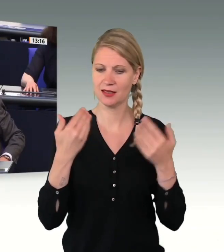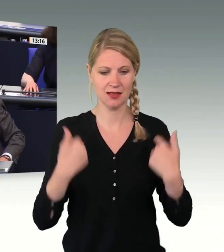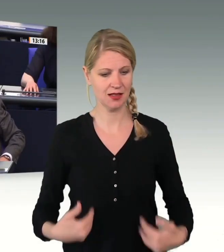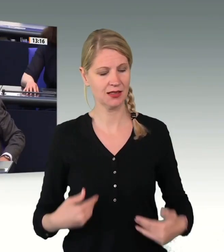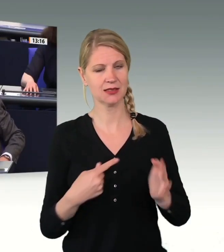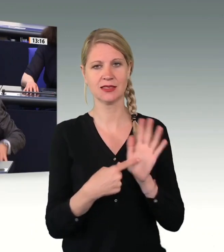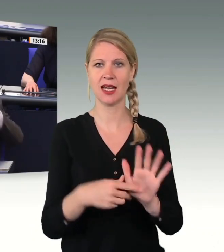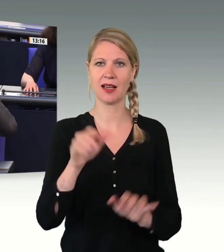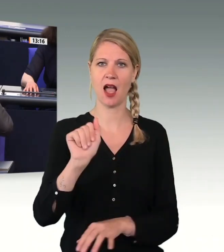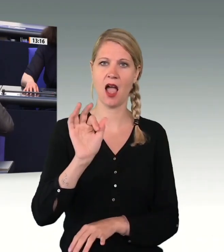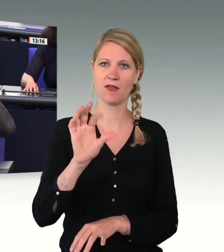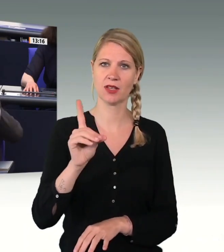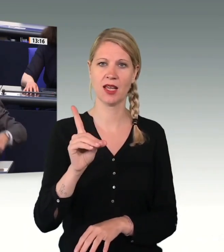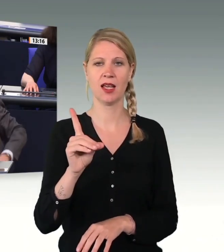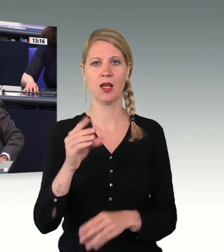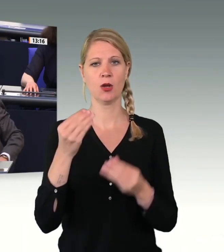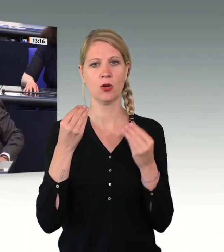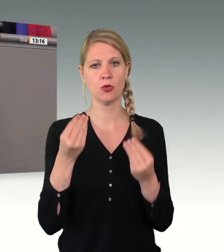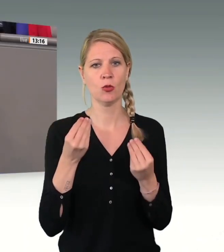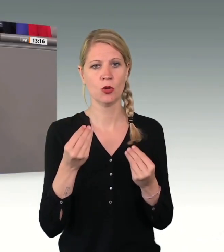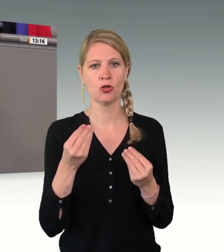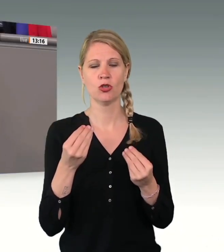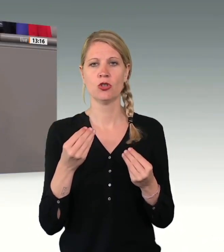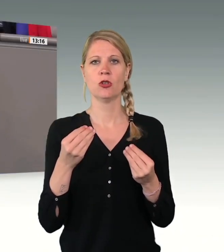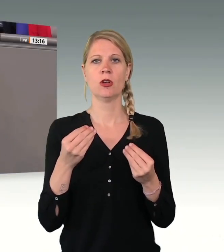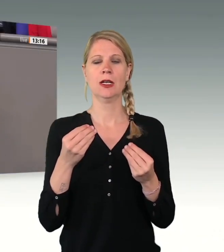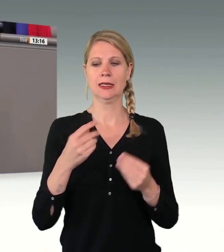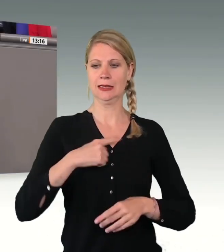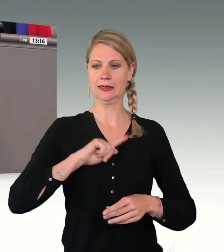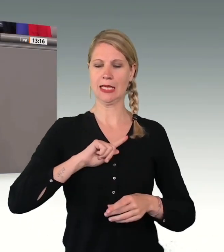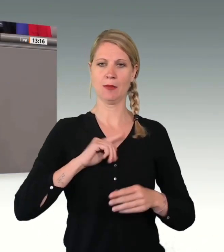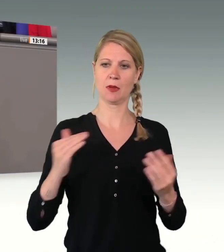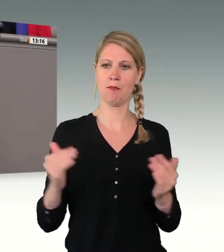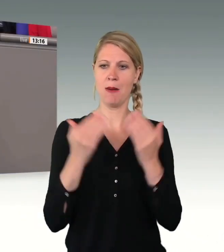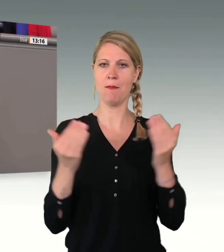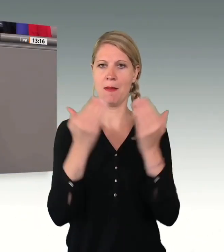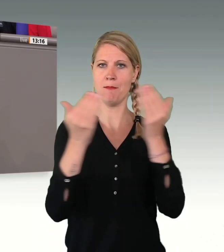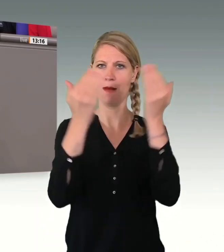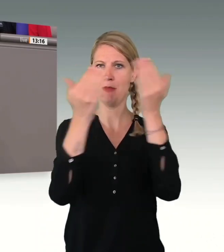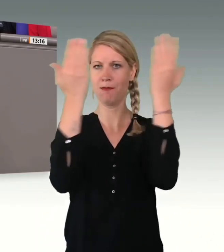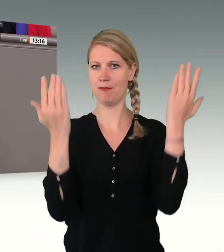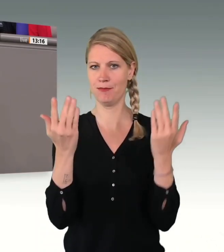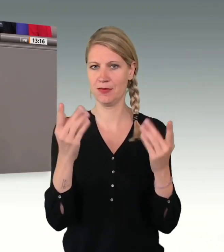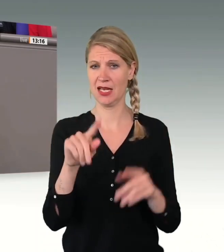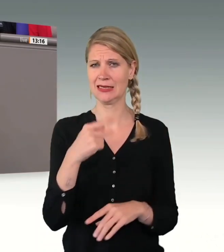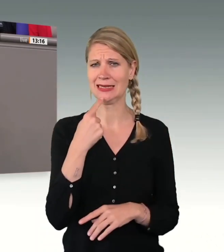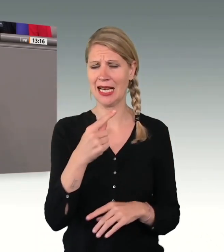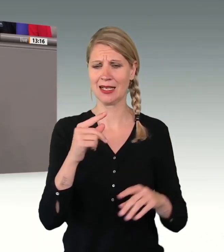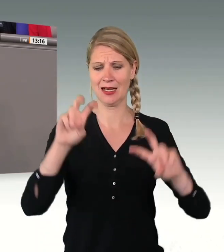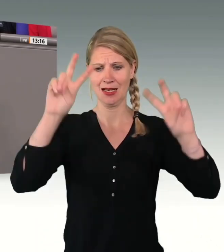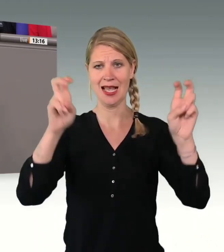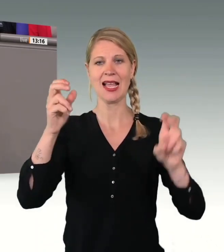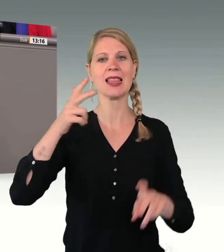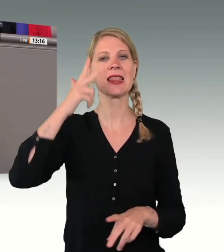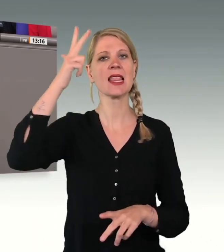beginnt und endet im Selbstwiderspruch. Sie nennen ja diesen Antrag nationale Kraftanstrengung. Und Sie